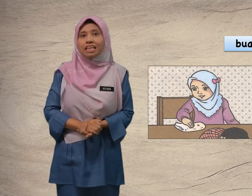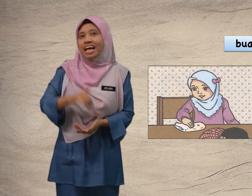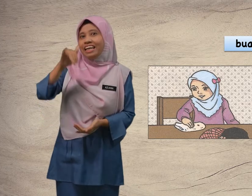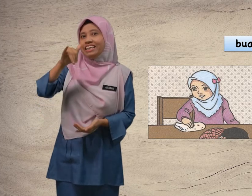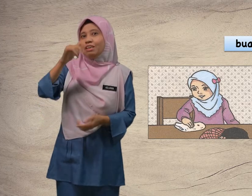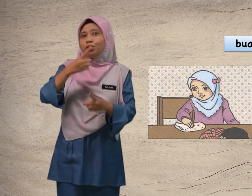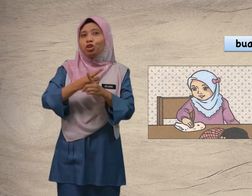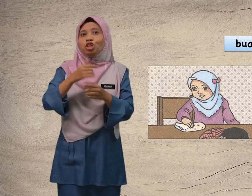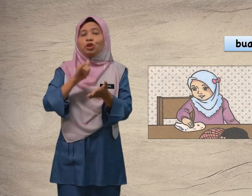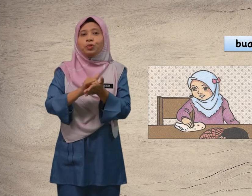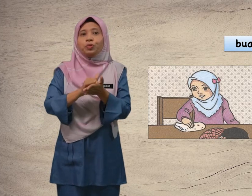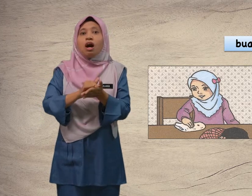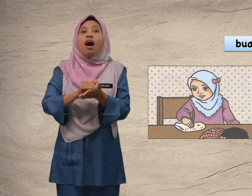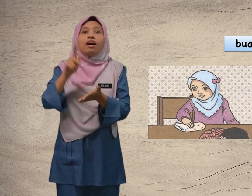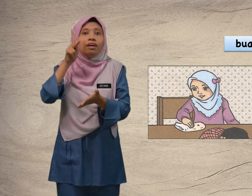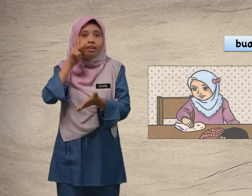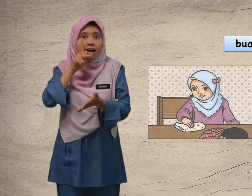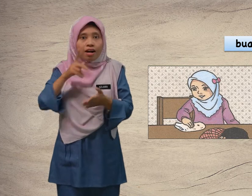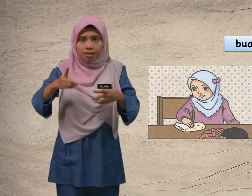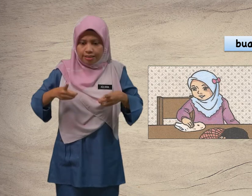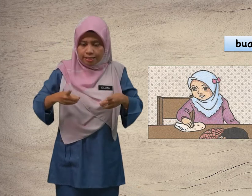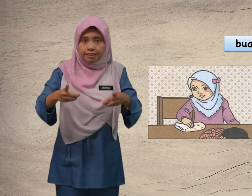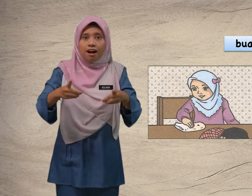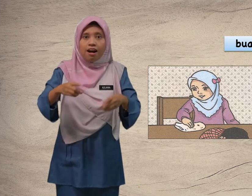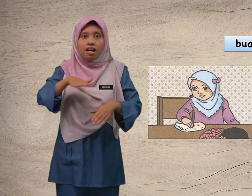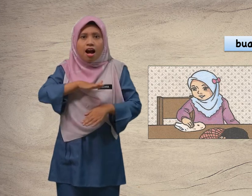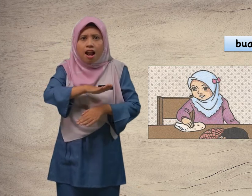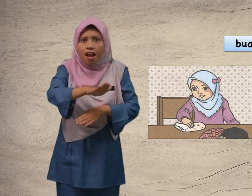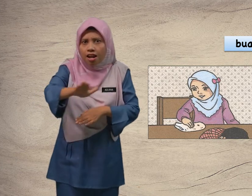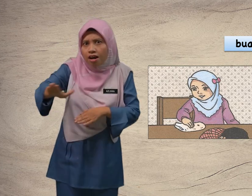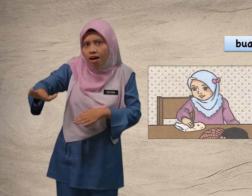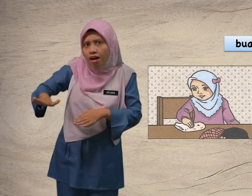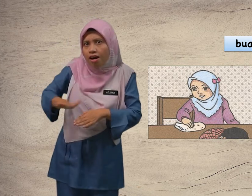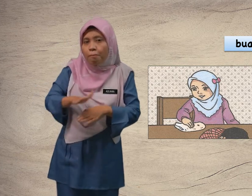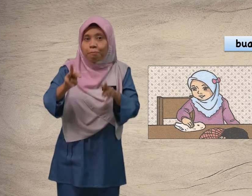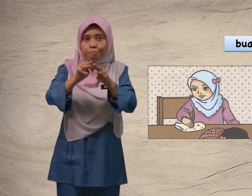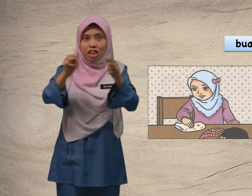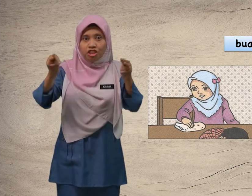Ya, betul itu. Kakak sedang lap meja.